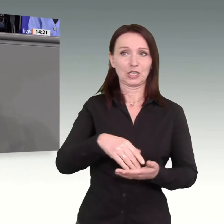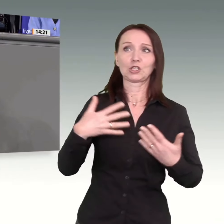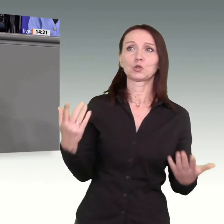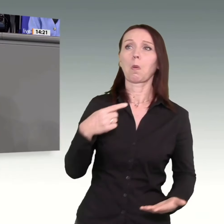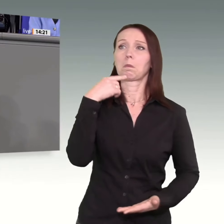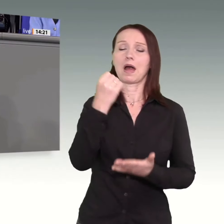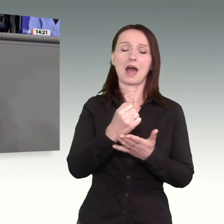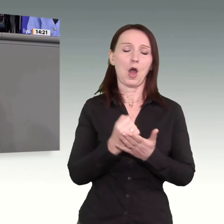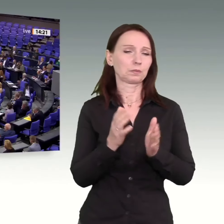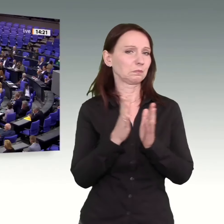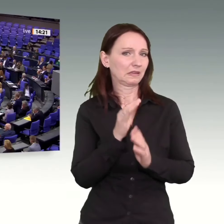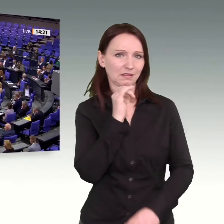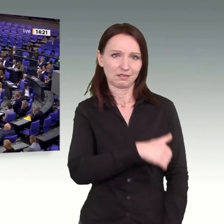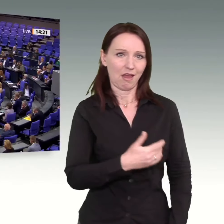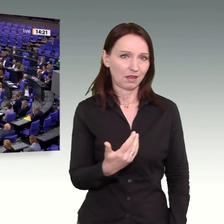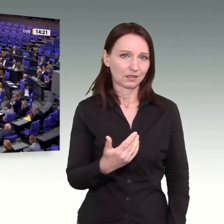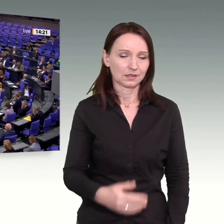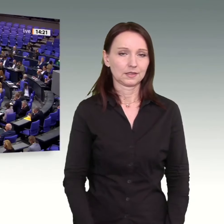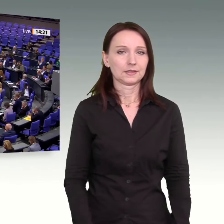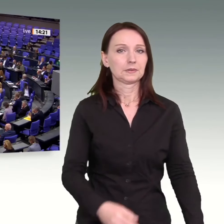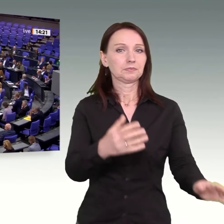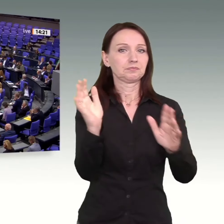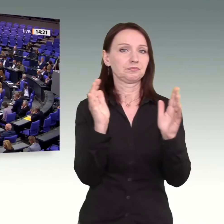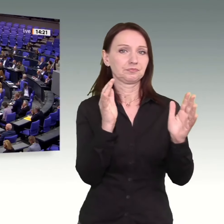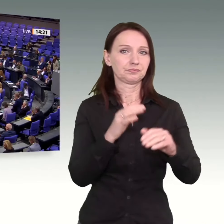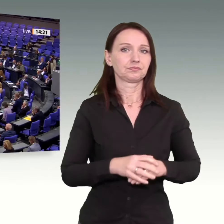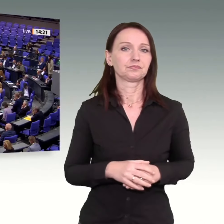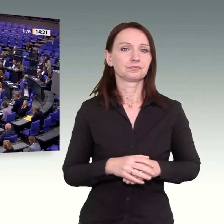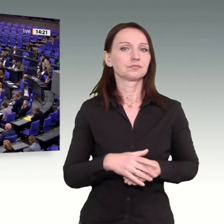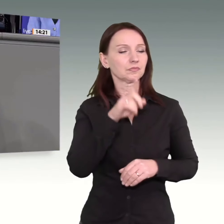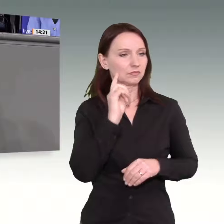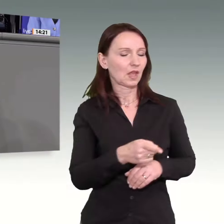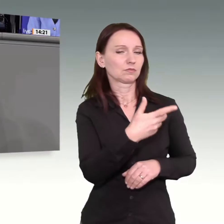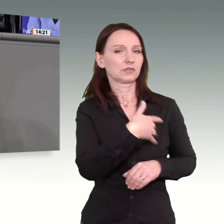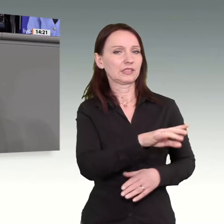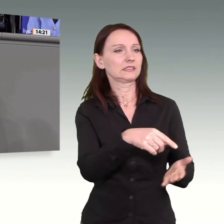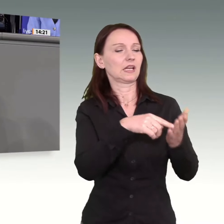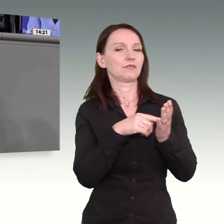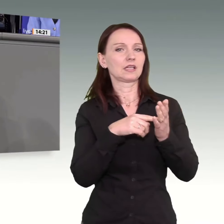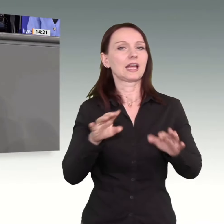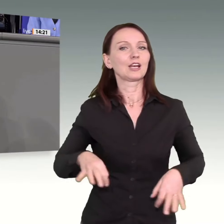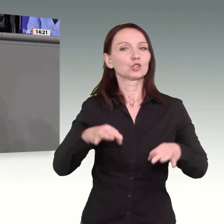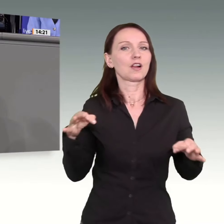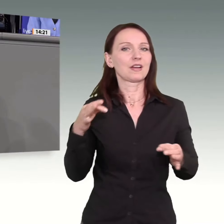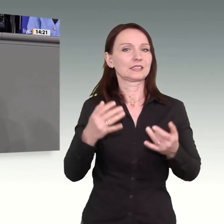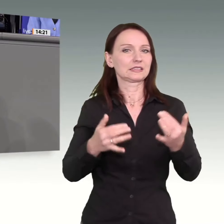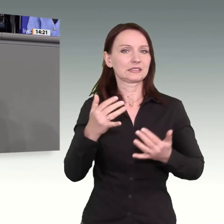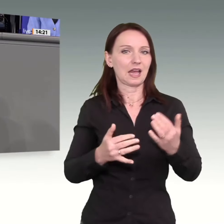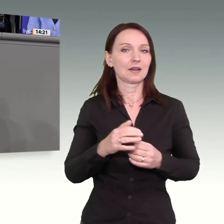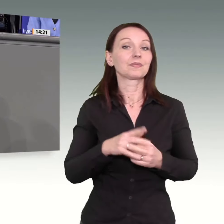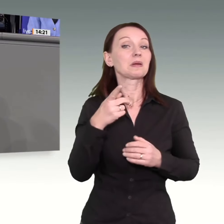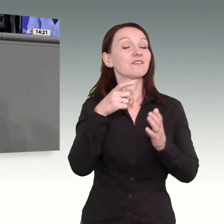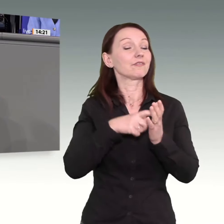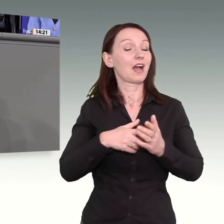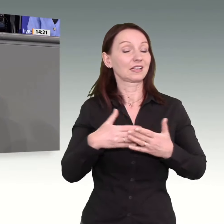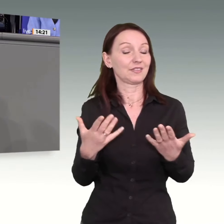ist auf die Insolvenzzahlen hingewiesen worden. Fakt ist aber, im Jahr 2019,